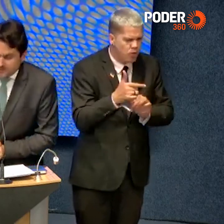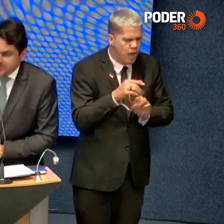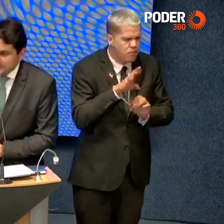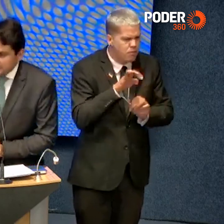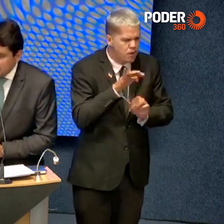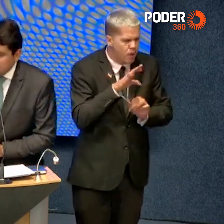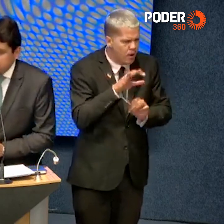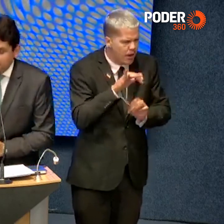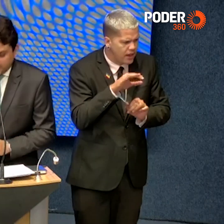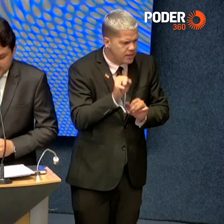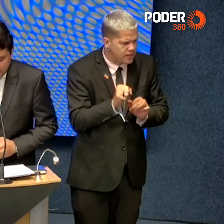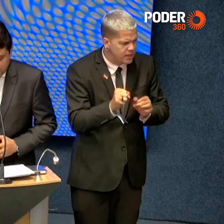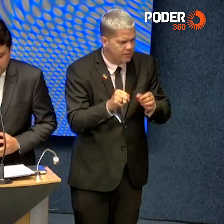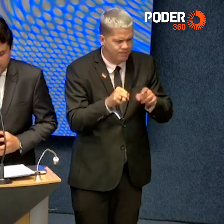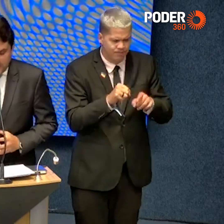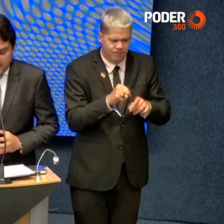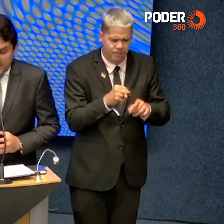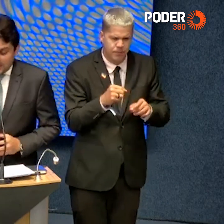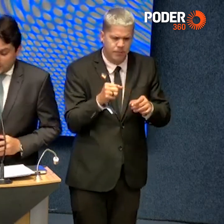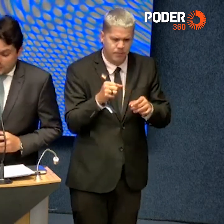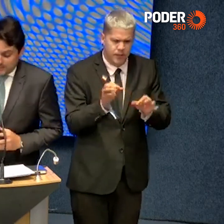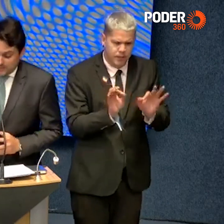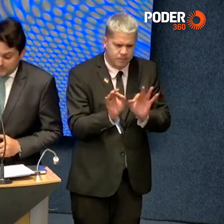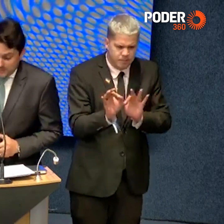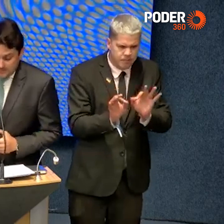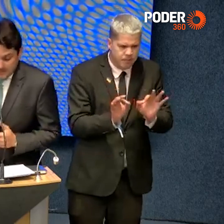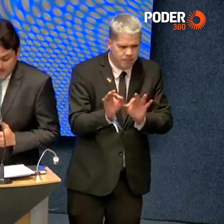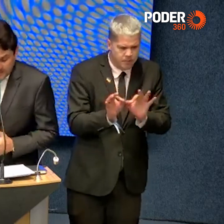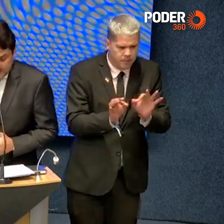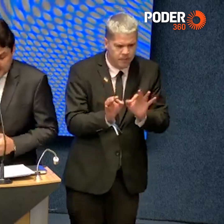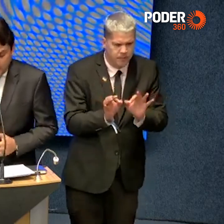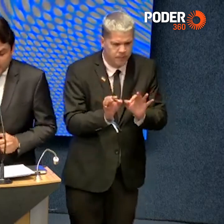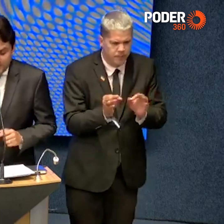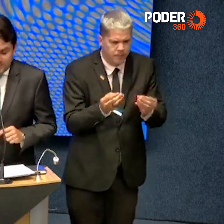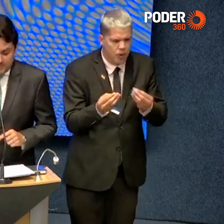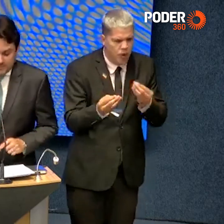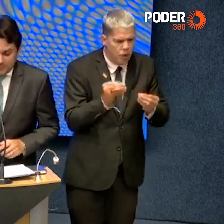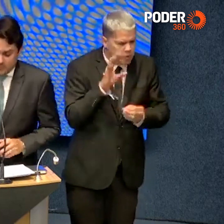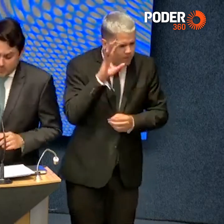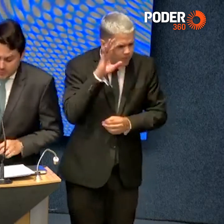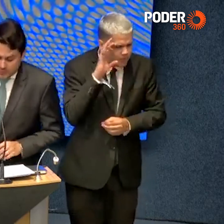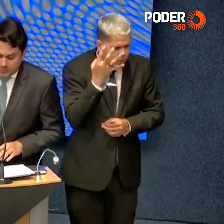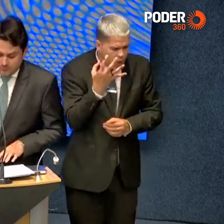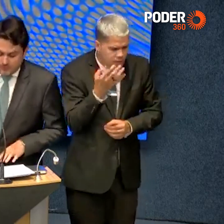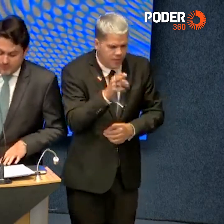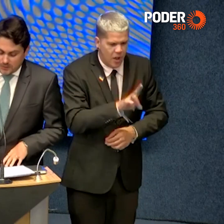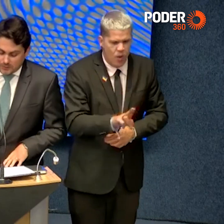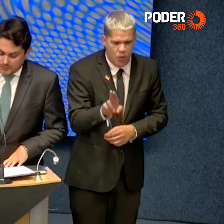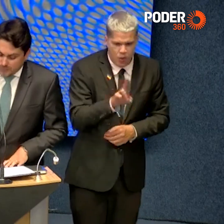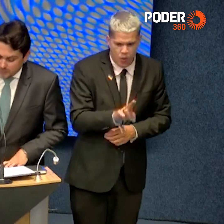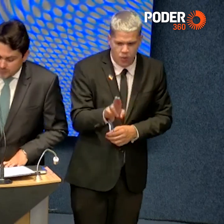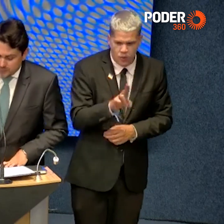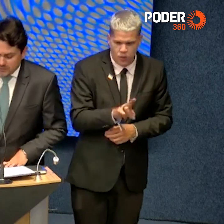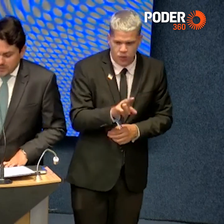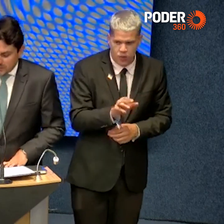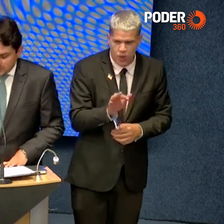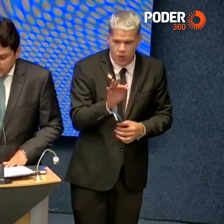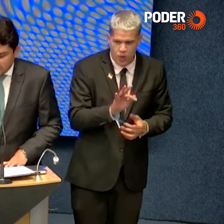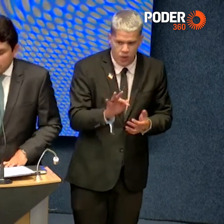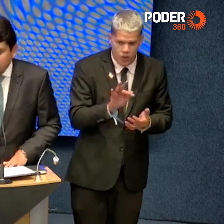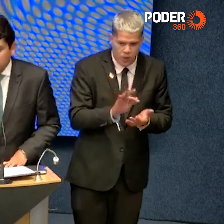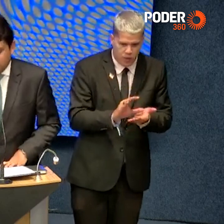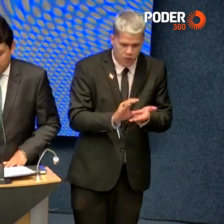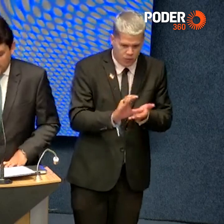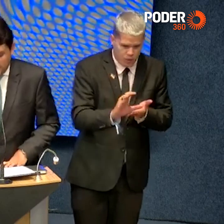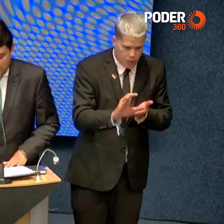tarefas, atividades e processos, a solução de dependências e a otimização do uso dos fundos do